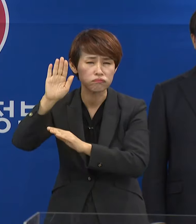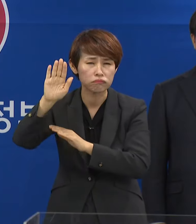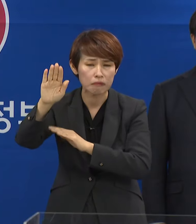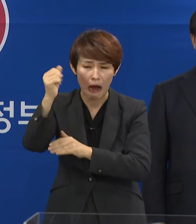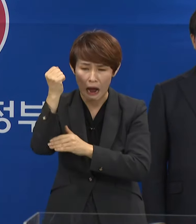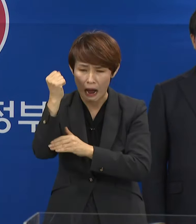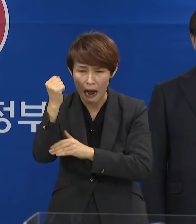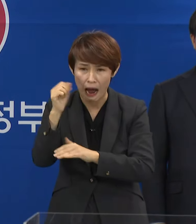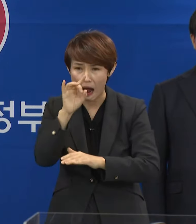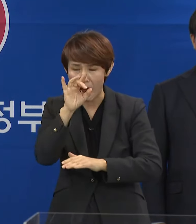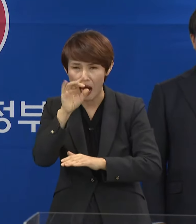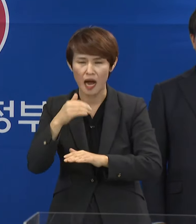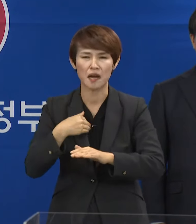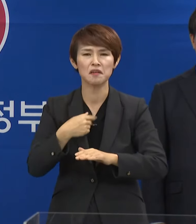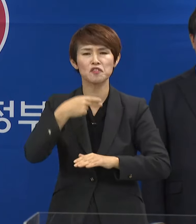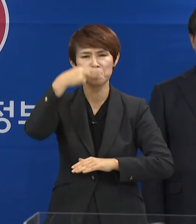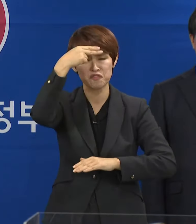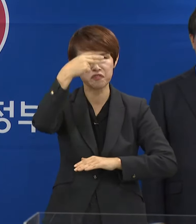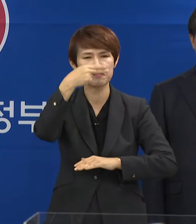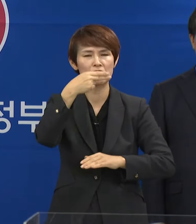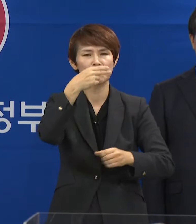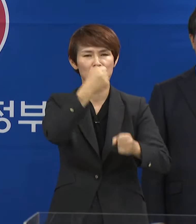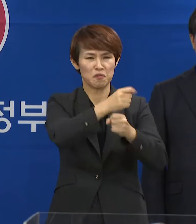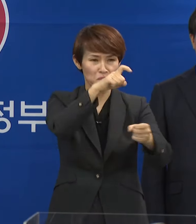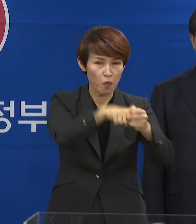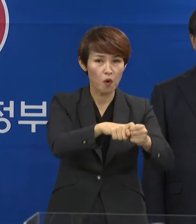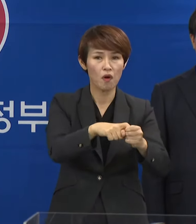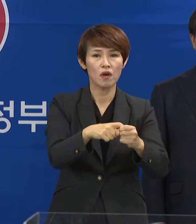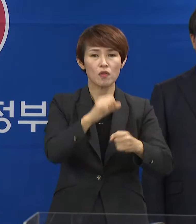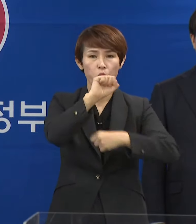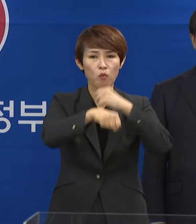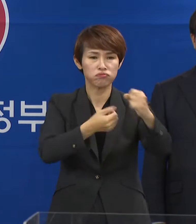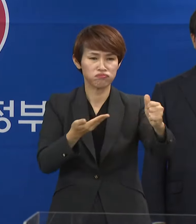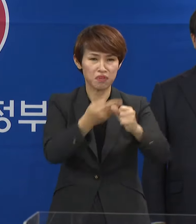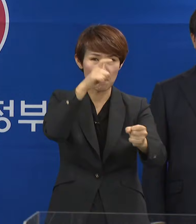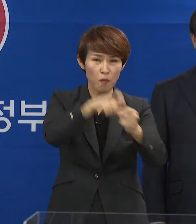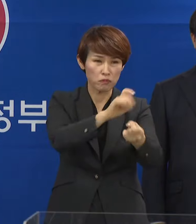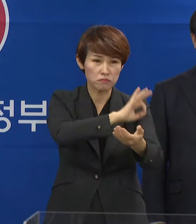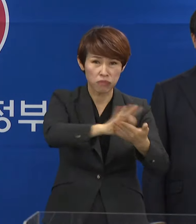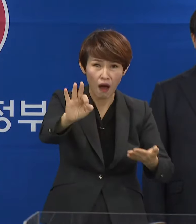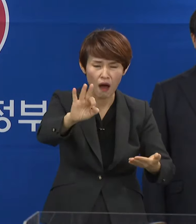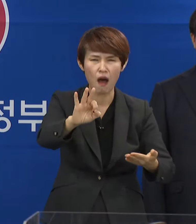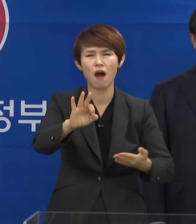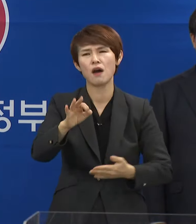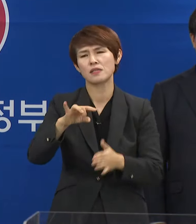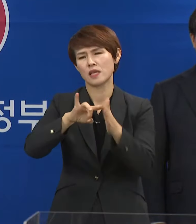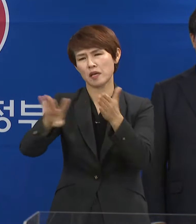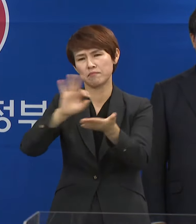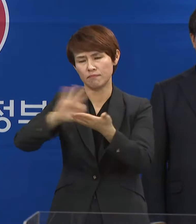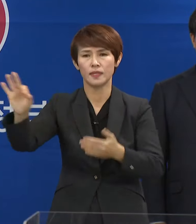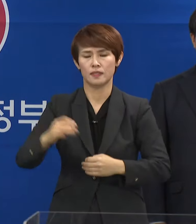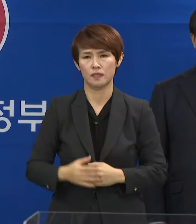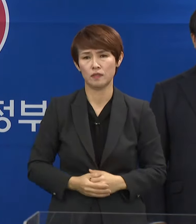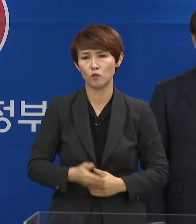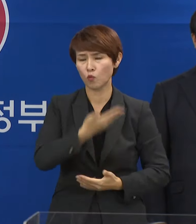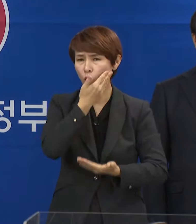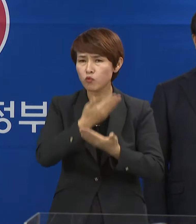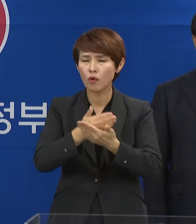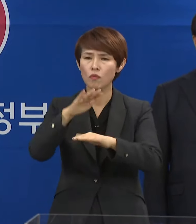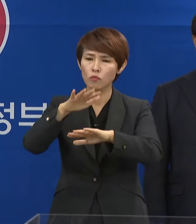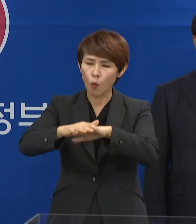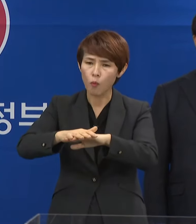가격으로 주정용이나 사료용으로 처분하는 것은 혈세의 낭비입니다. 소중한